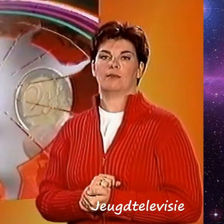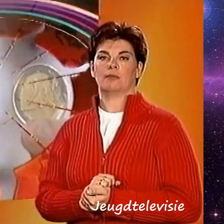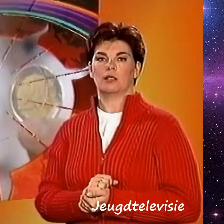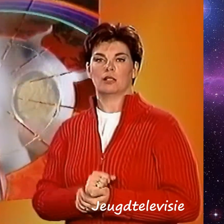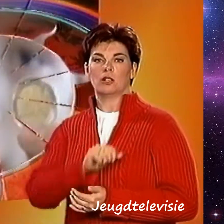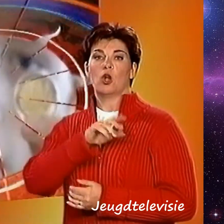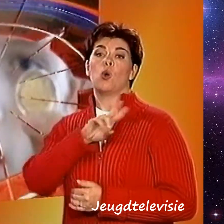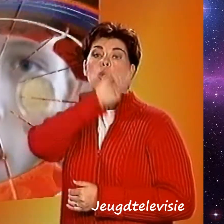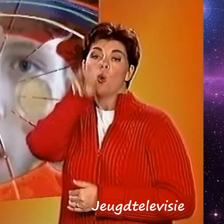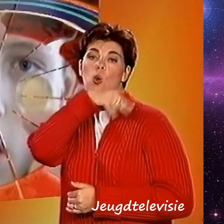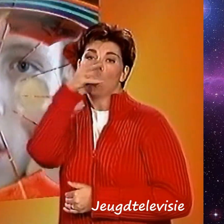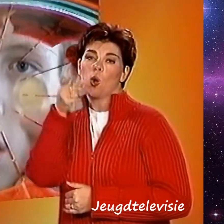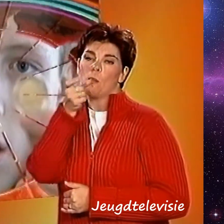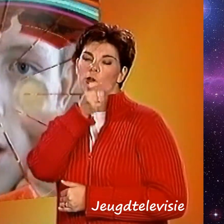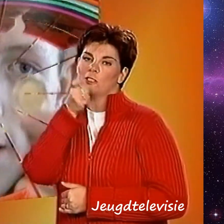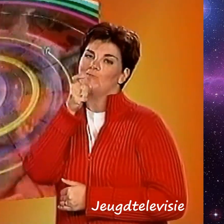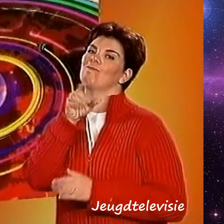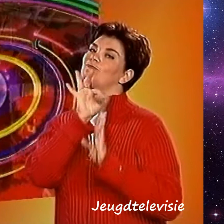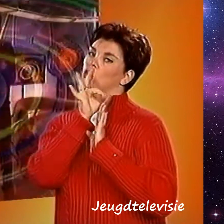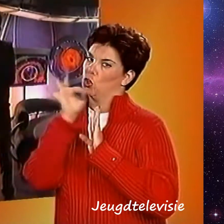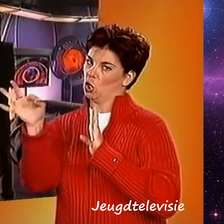Euromunt moet terug in de kluis